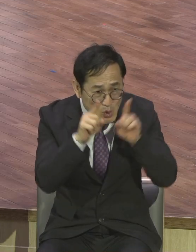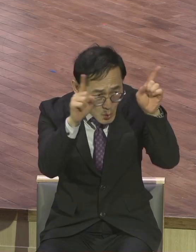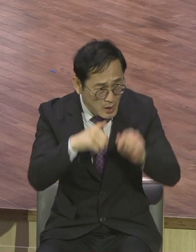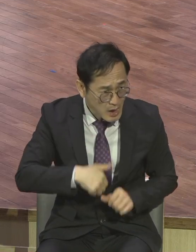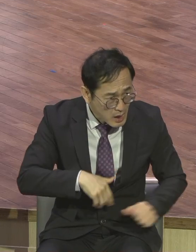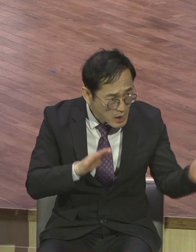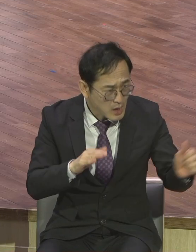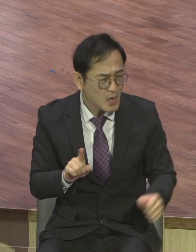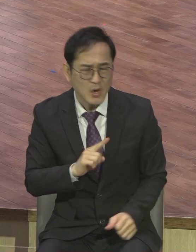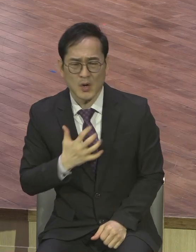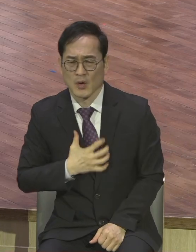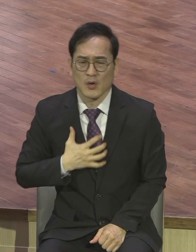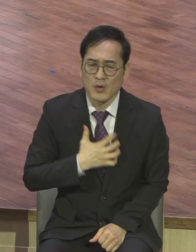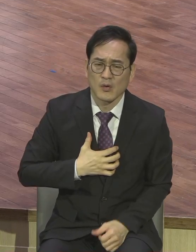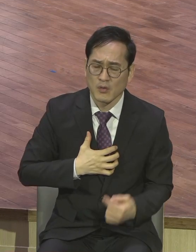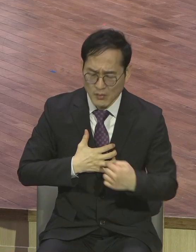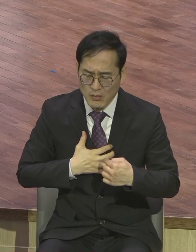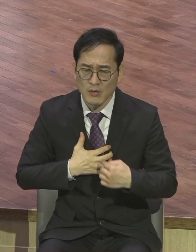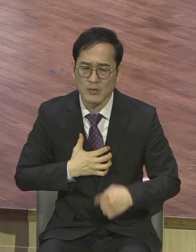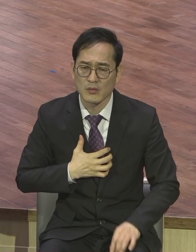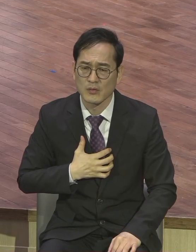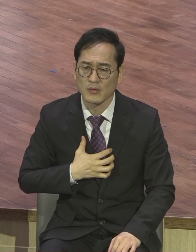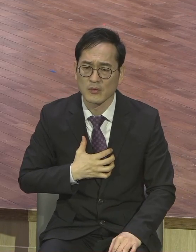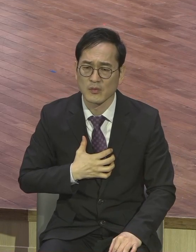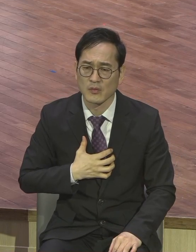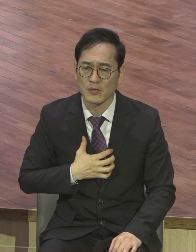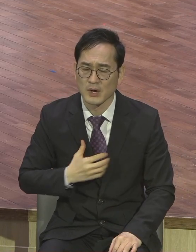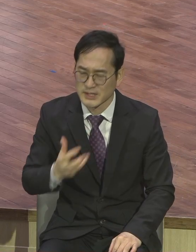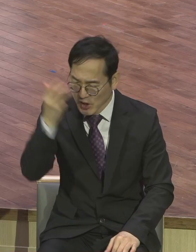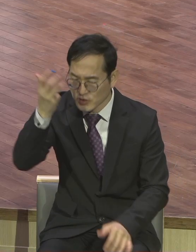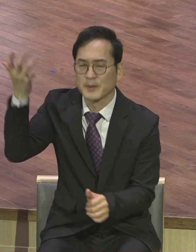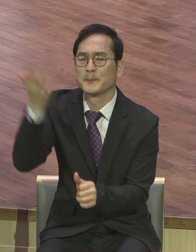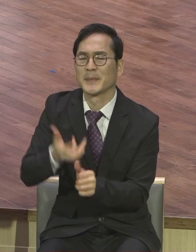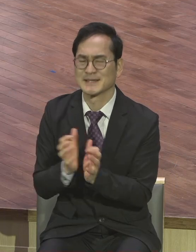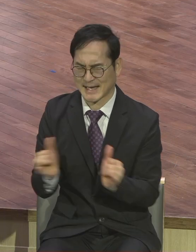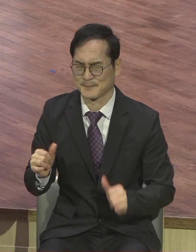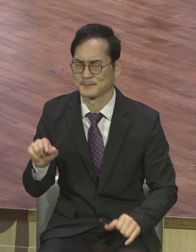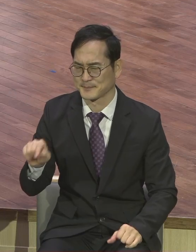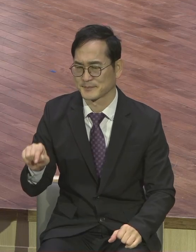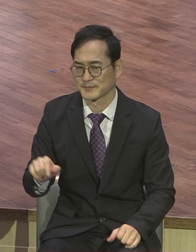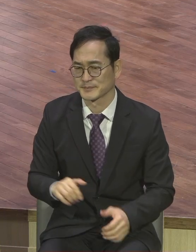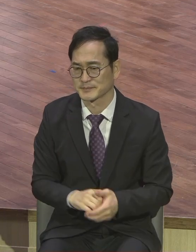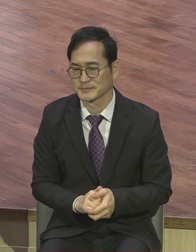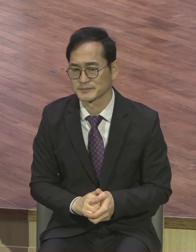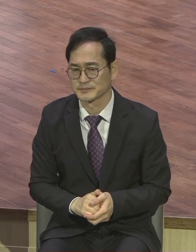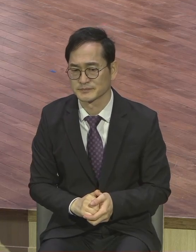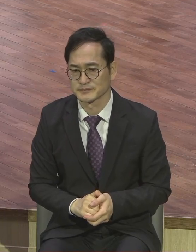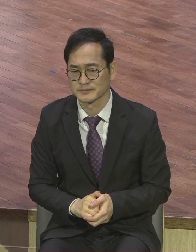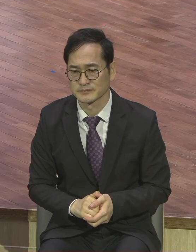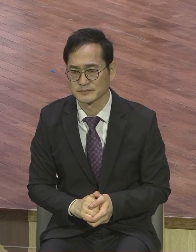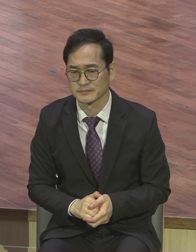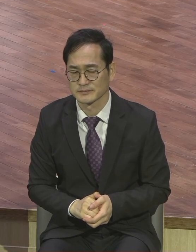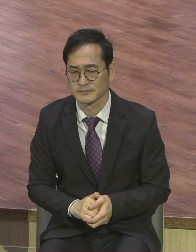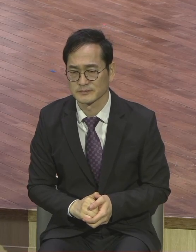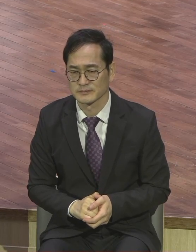성령의 사람은 전하는 것이다. 그리스도를 전하는 것이 바로 성령이 하시는 방향의 방향